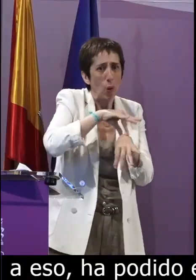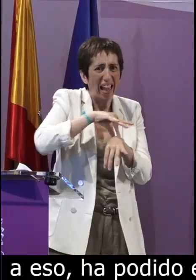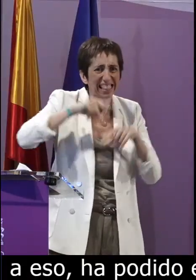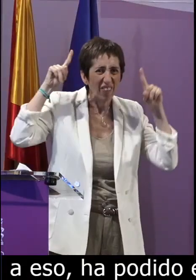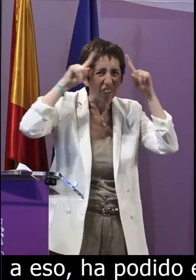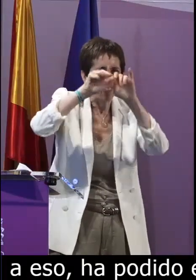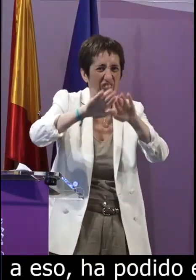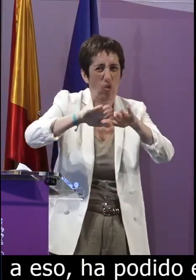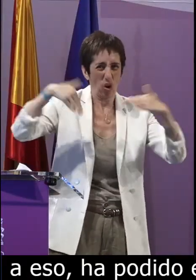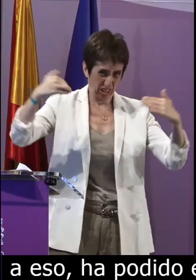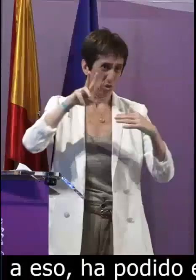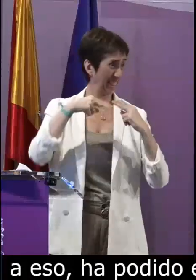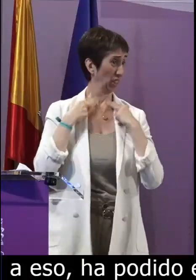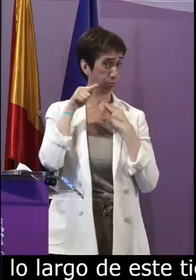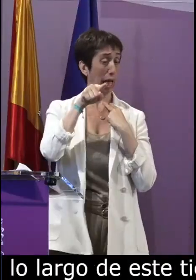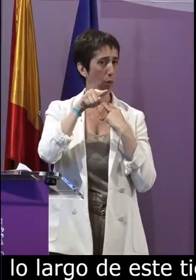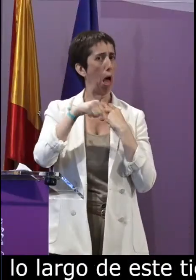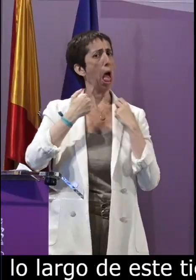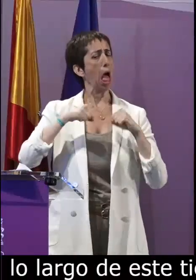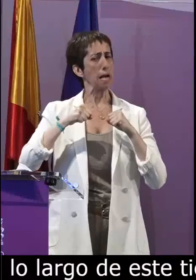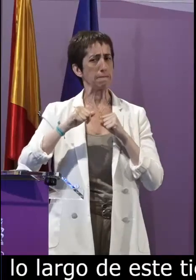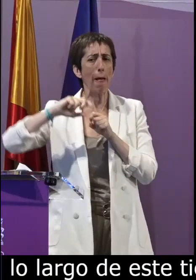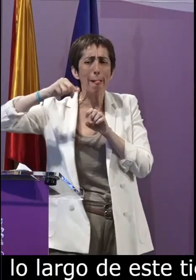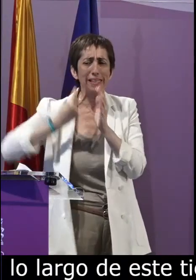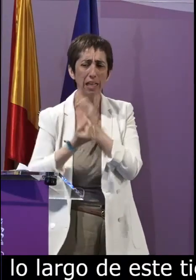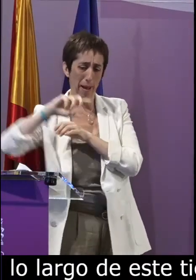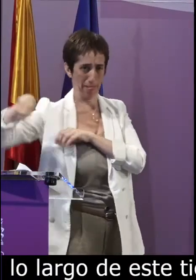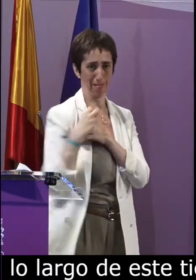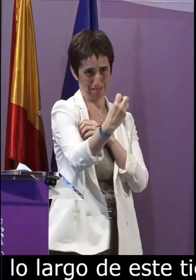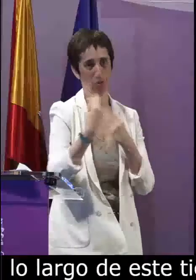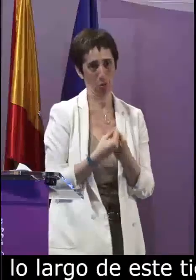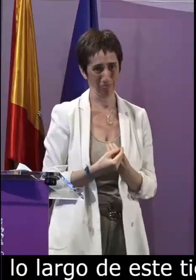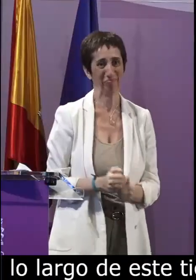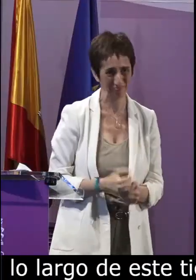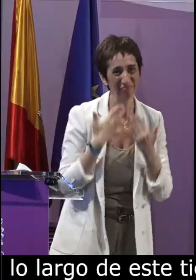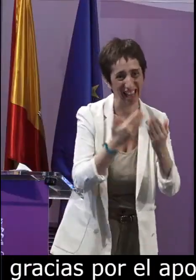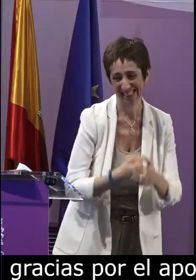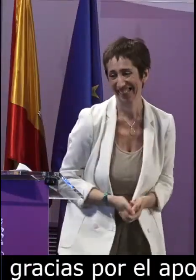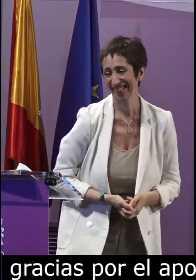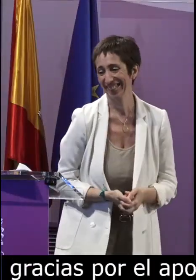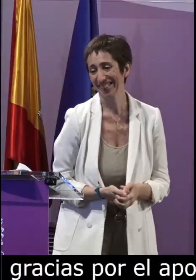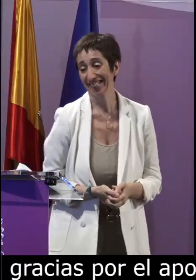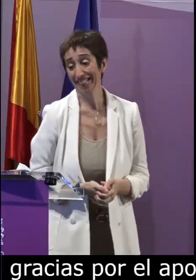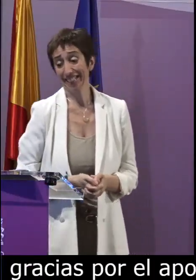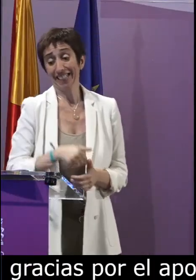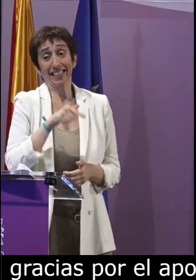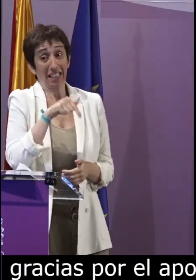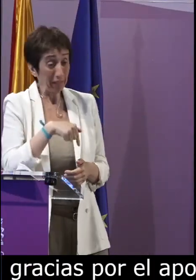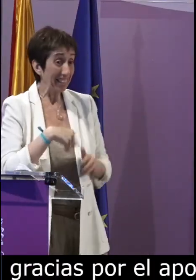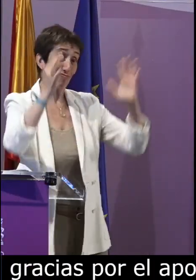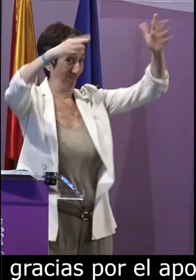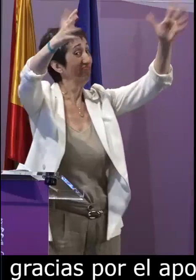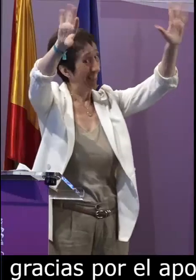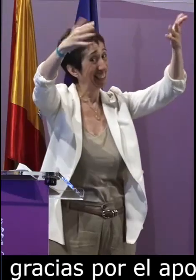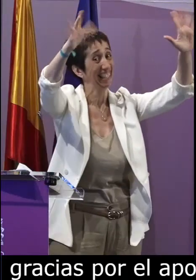y también hoy por buscar un hueco en tu agenda apretadísima que sabemos que tienes para escaparte y estar hoy con nosotras así que muchas gracias Nacho